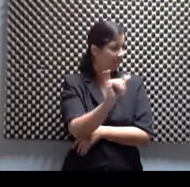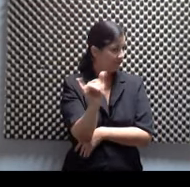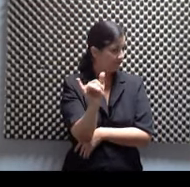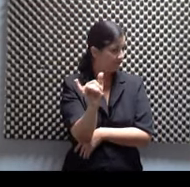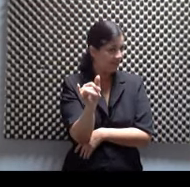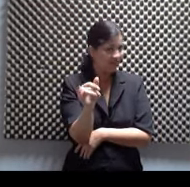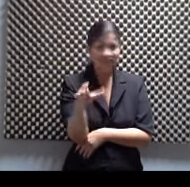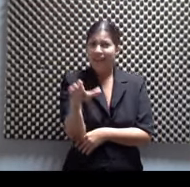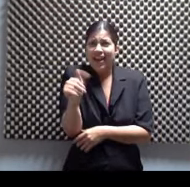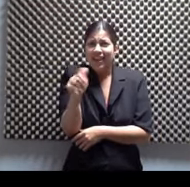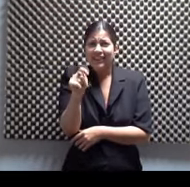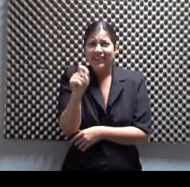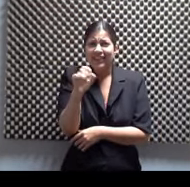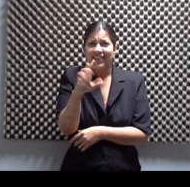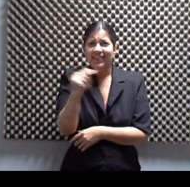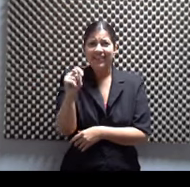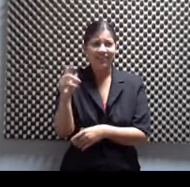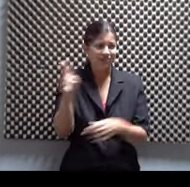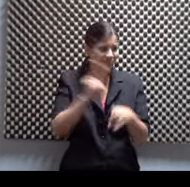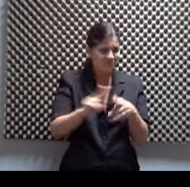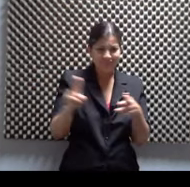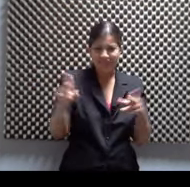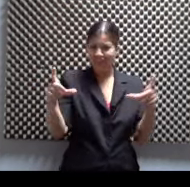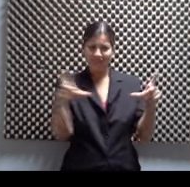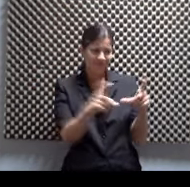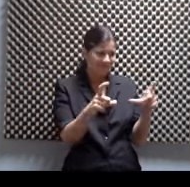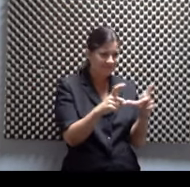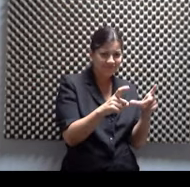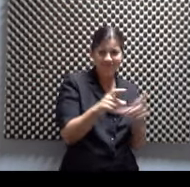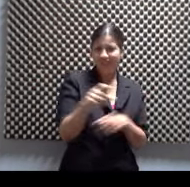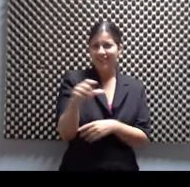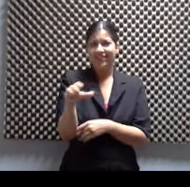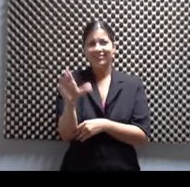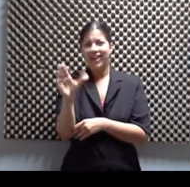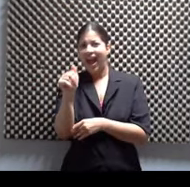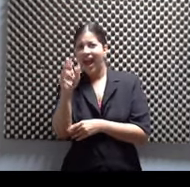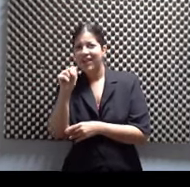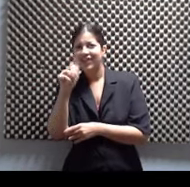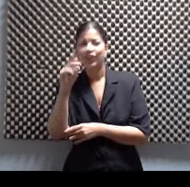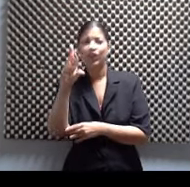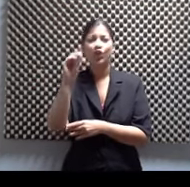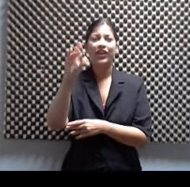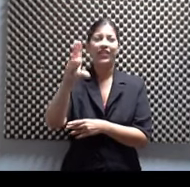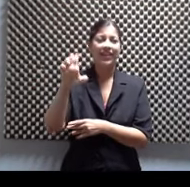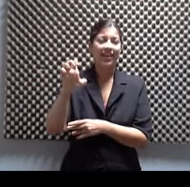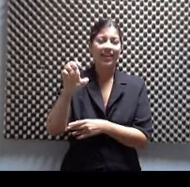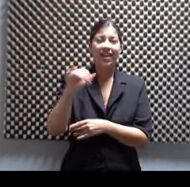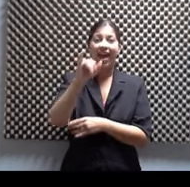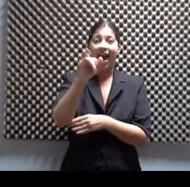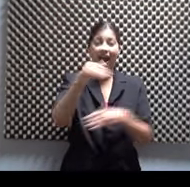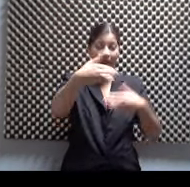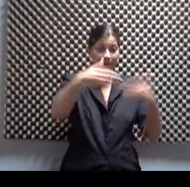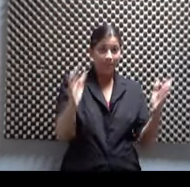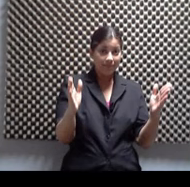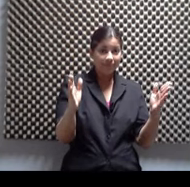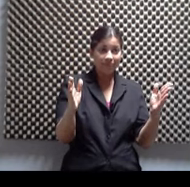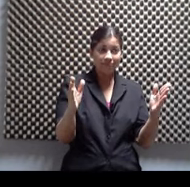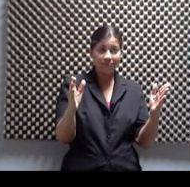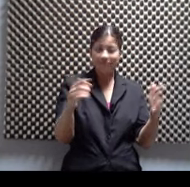no discrimina. Hasta tabletas, androides, conexiones, este inalámbricas. Vaya a una tienda de AT&T que siempre por lo regular